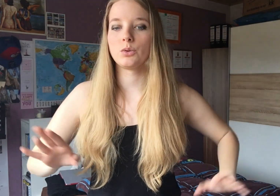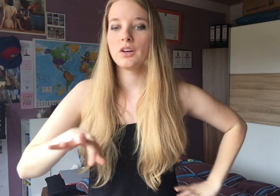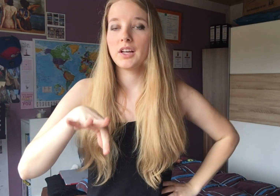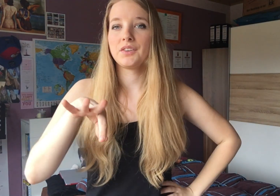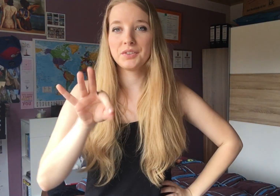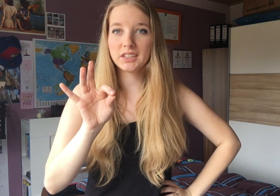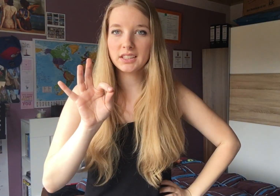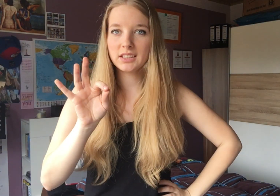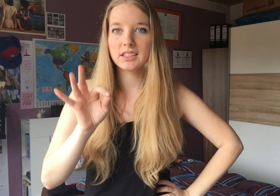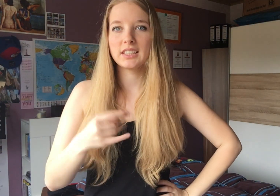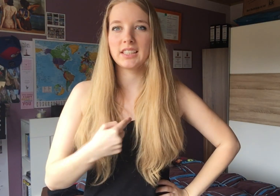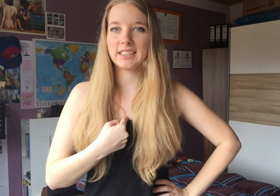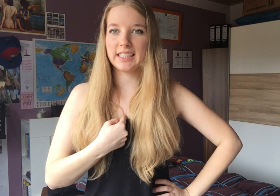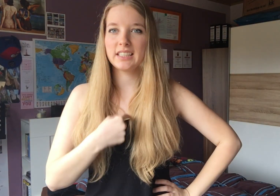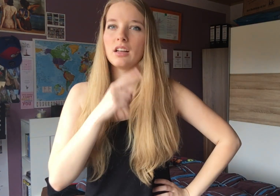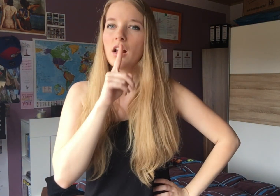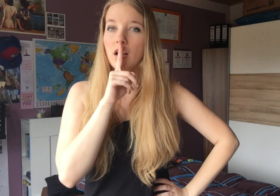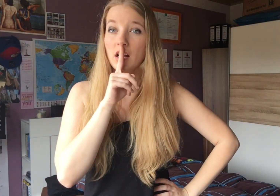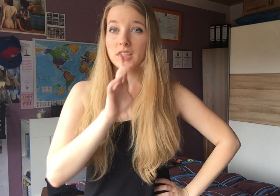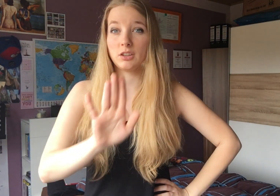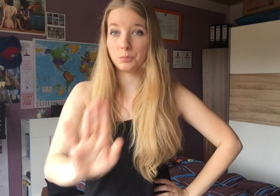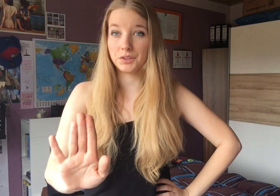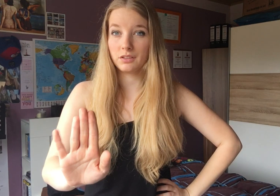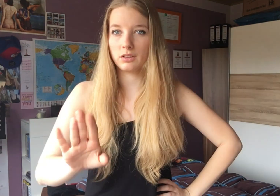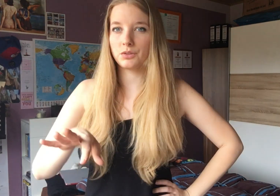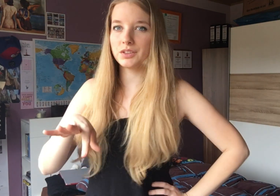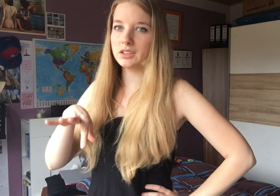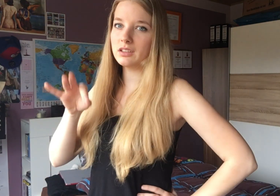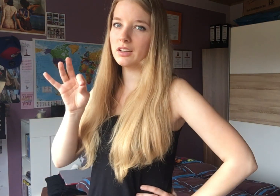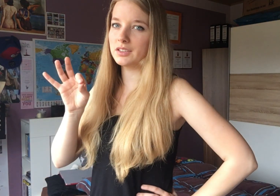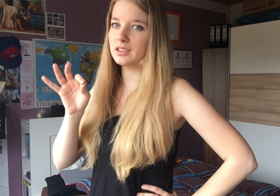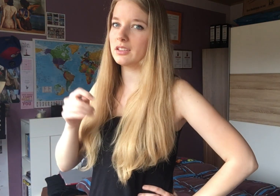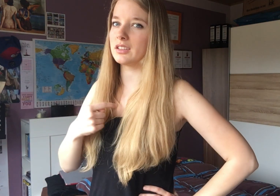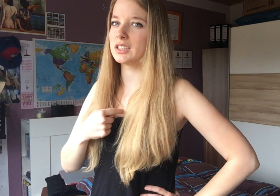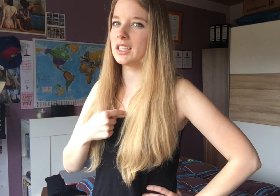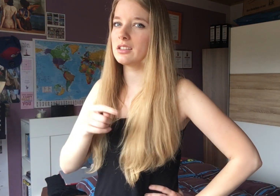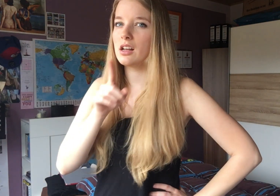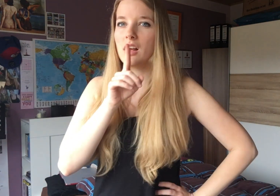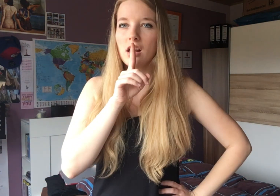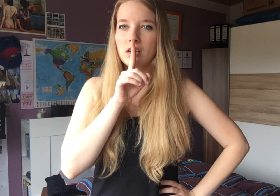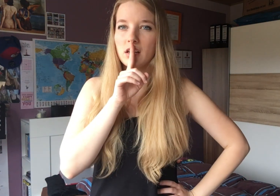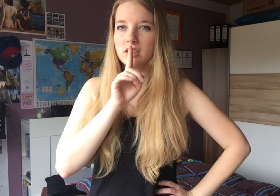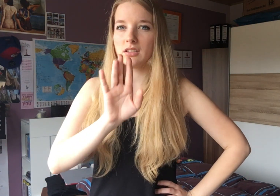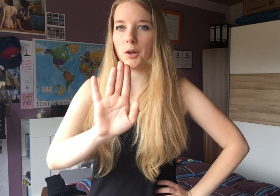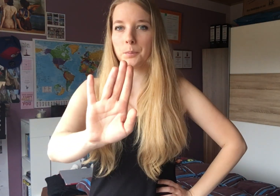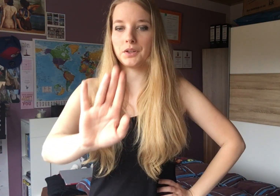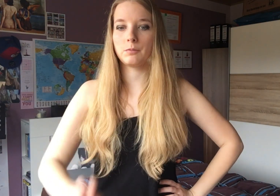Also finden, dass ich leiser bin. Also finden, dass ich leiser bin.